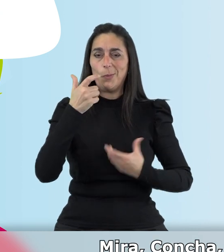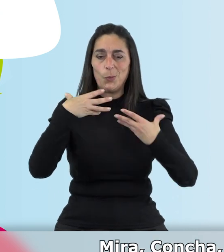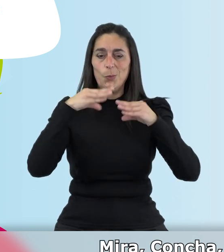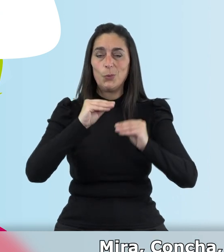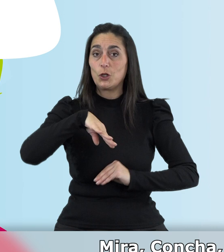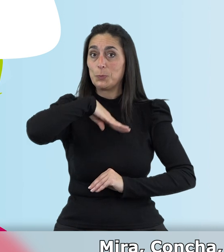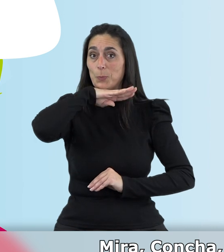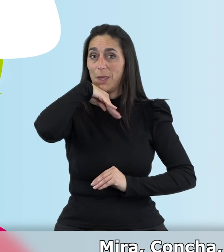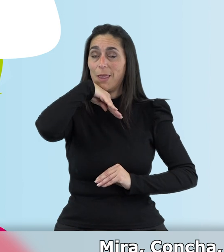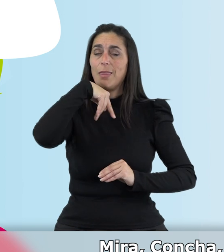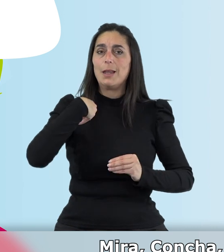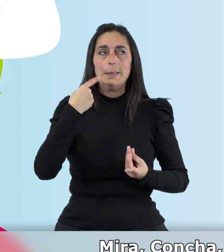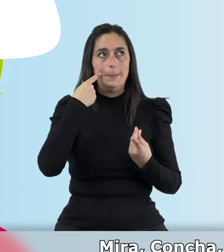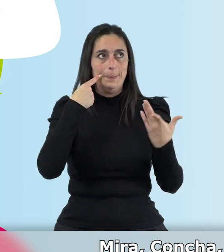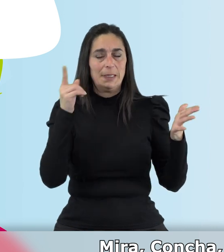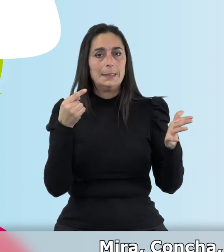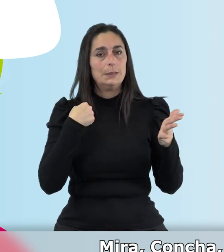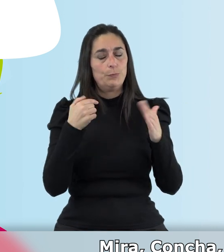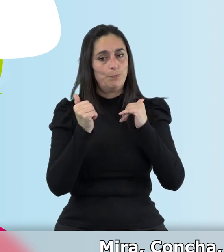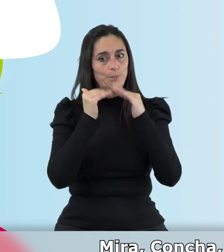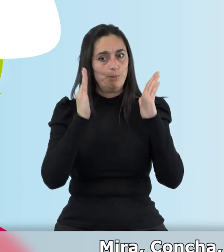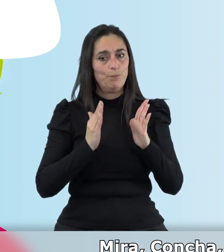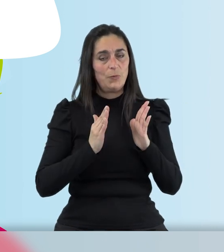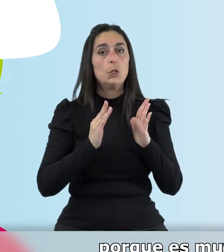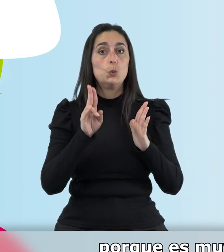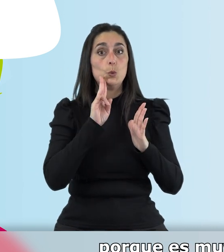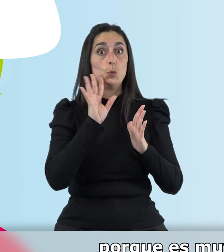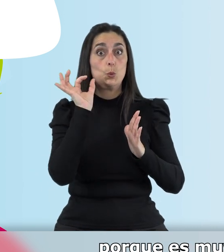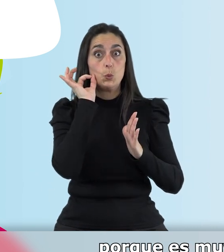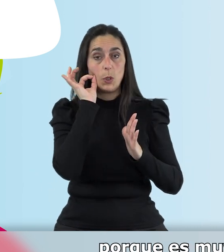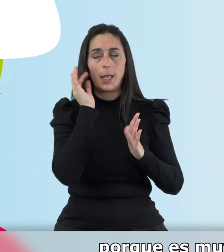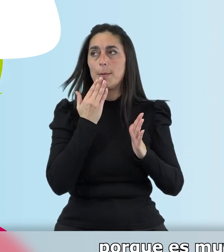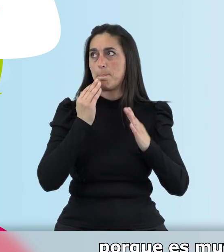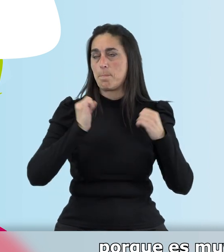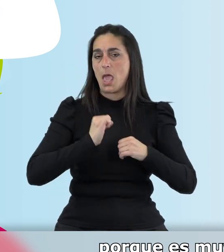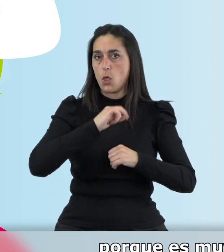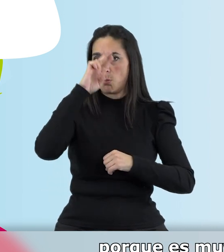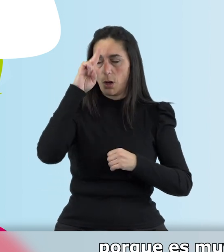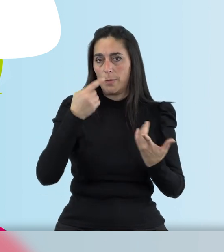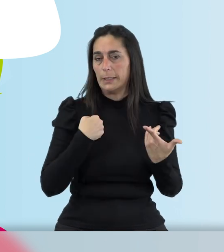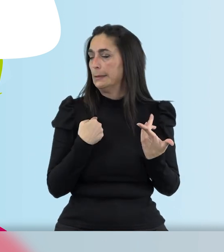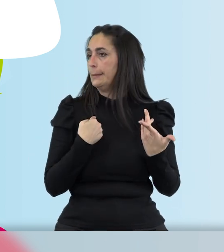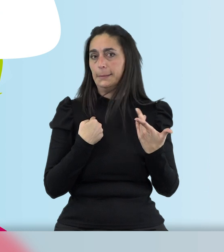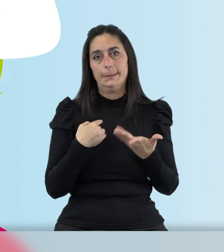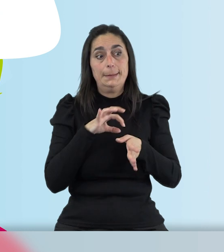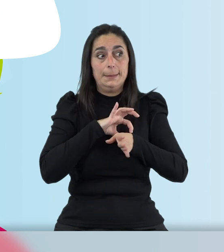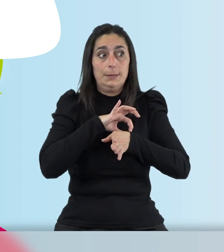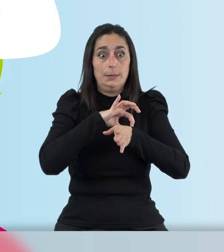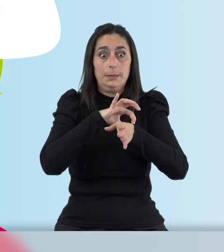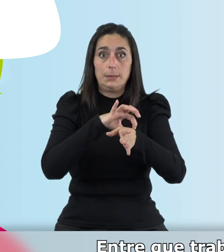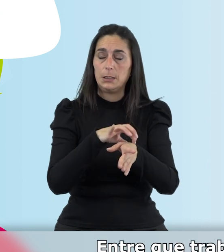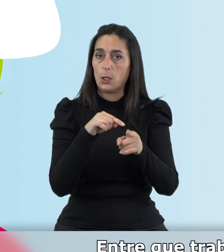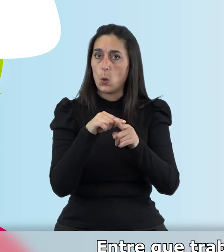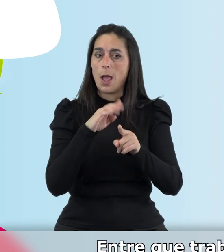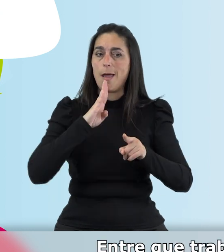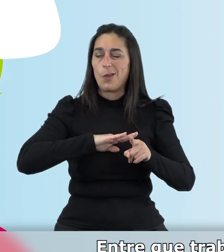Burgos. Mira, Concha, en casa tenemos un problema con mi suegra porque es muy mayor y nosotros no podemos asistirla como ella se